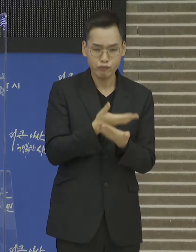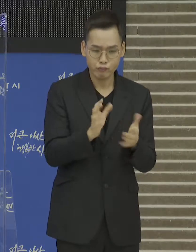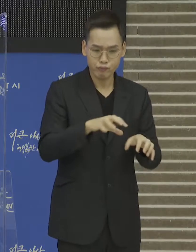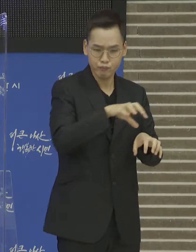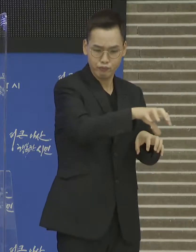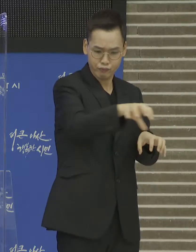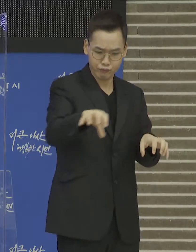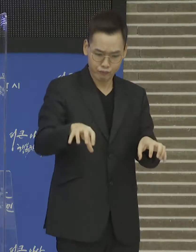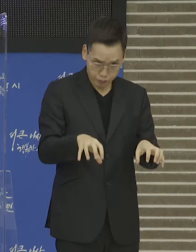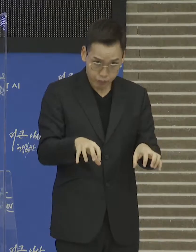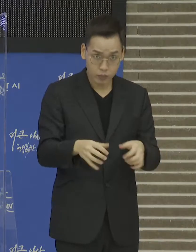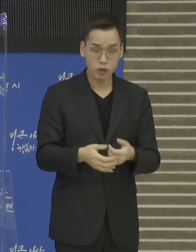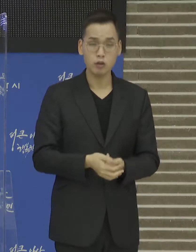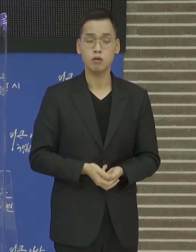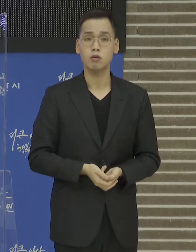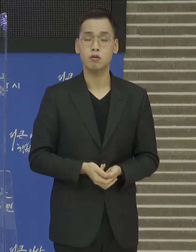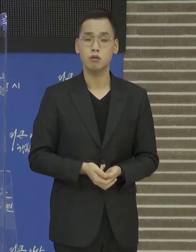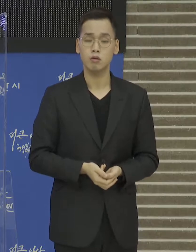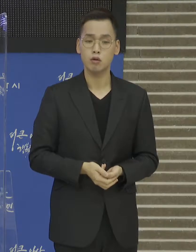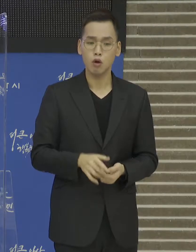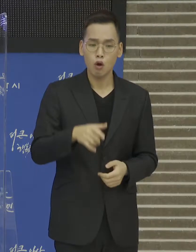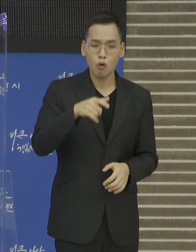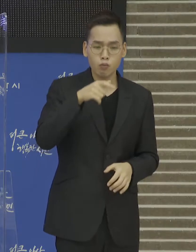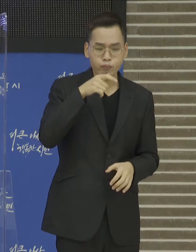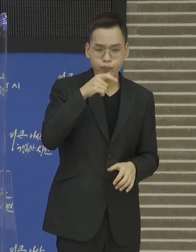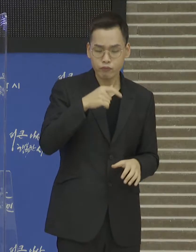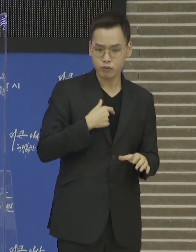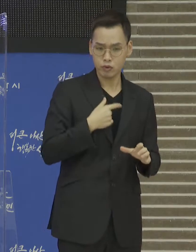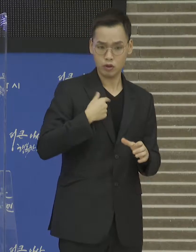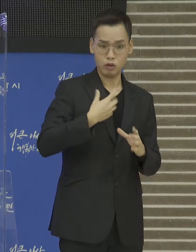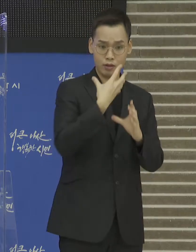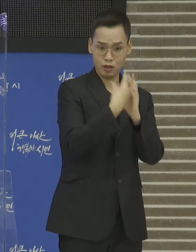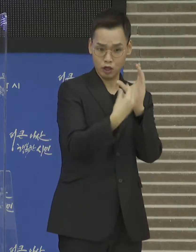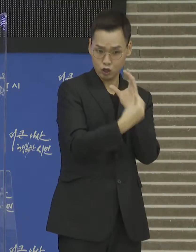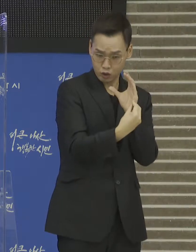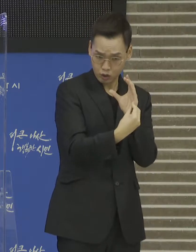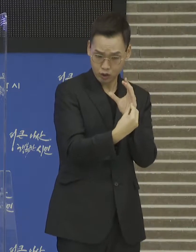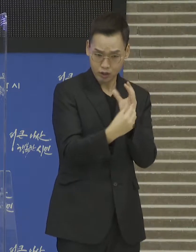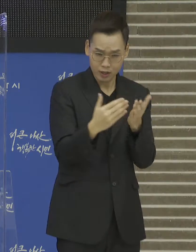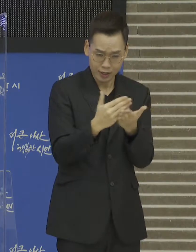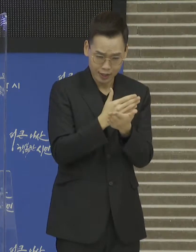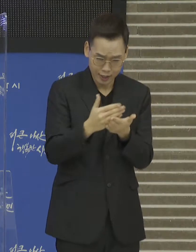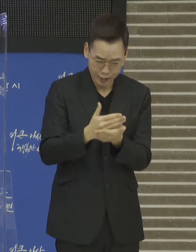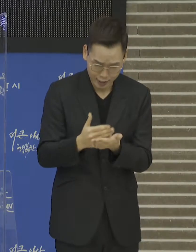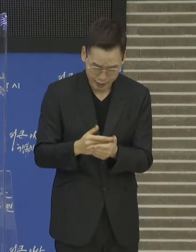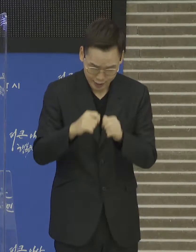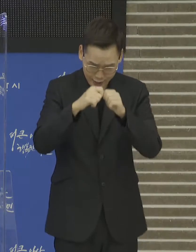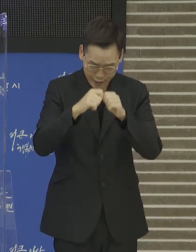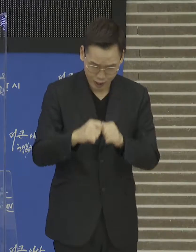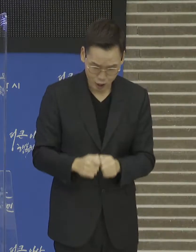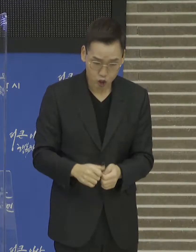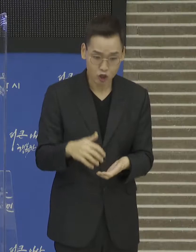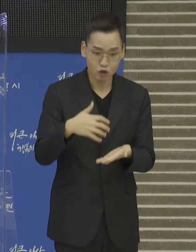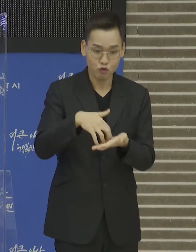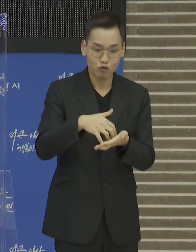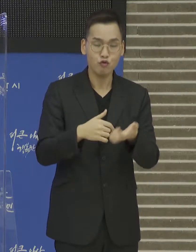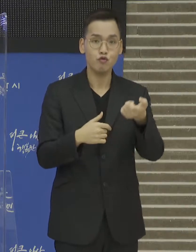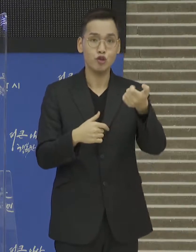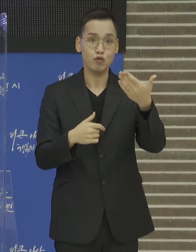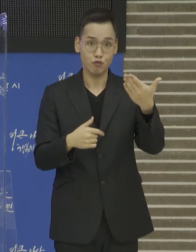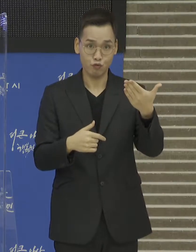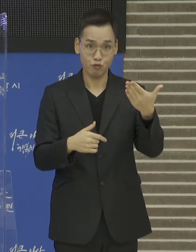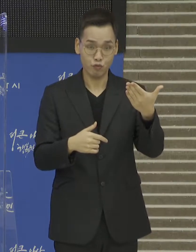블록시 상수도 급수구역을 69개의 블록으로 구분하여 블록별 유력 측정과